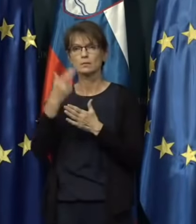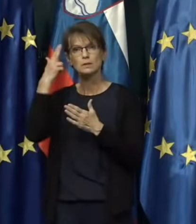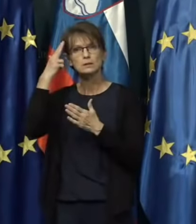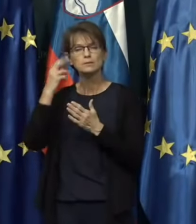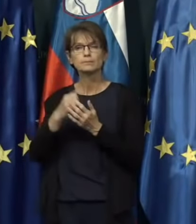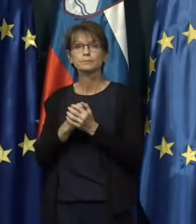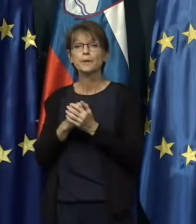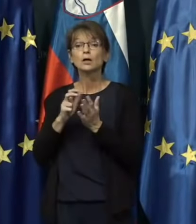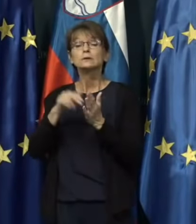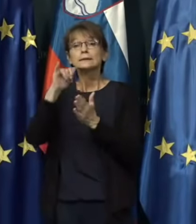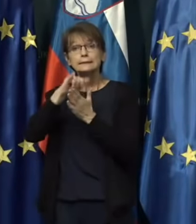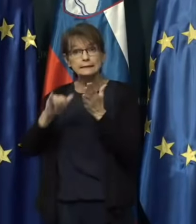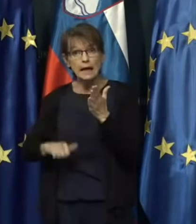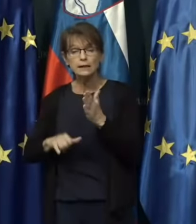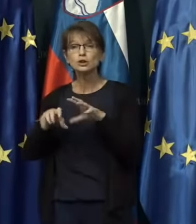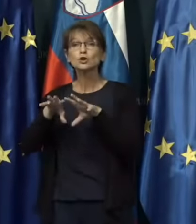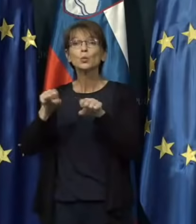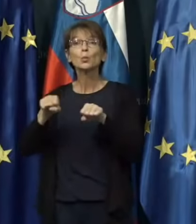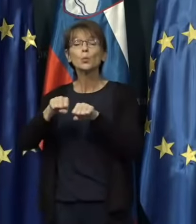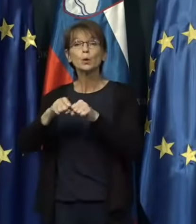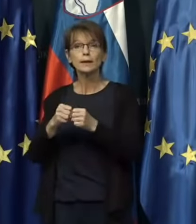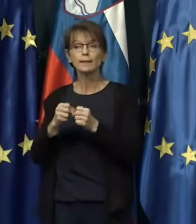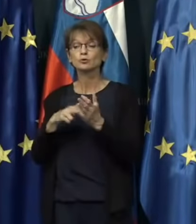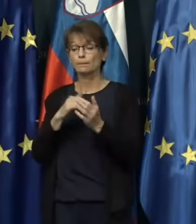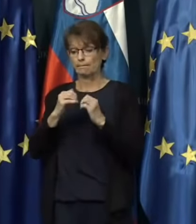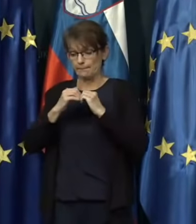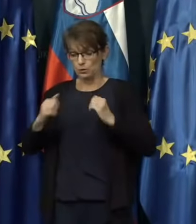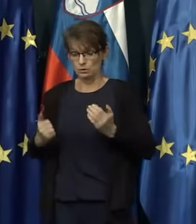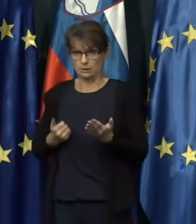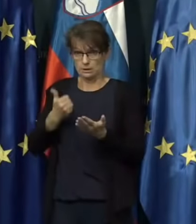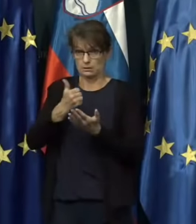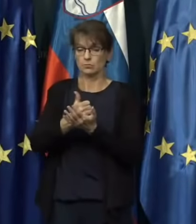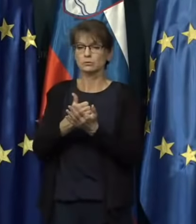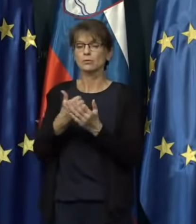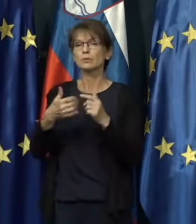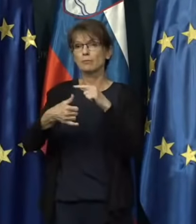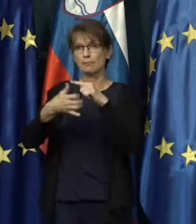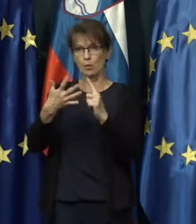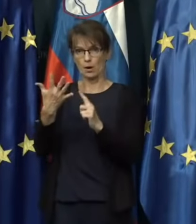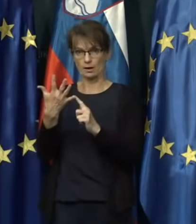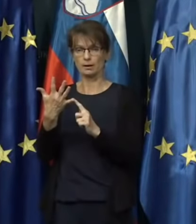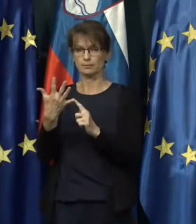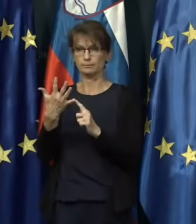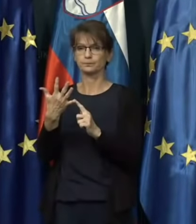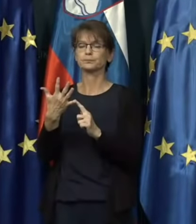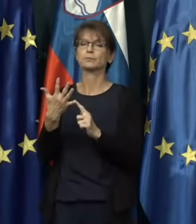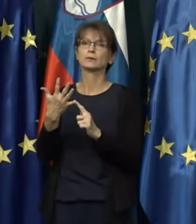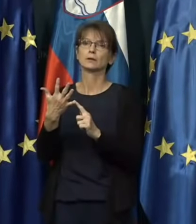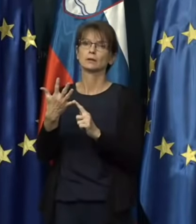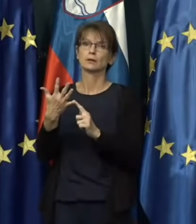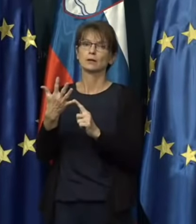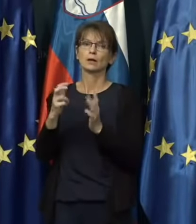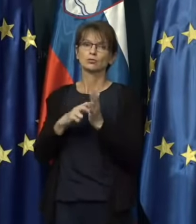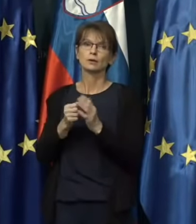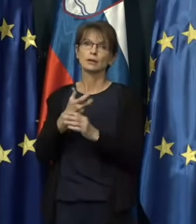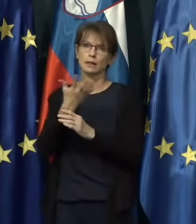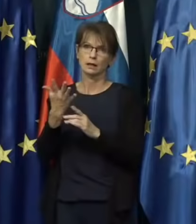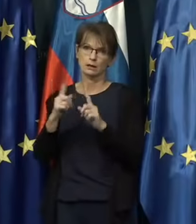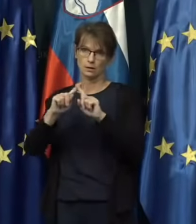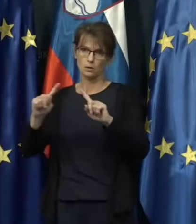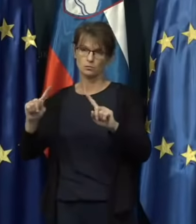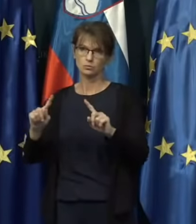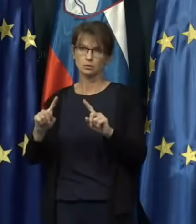ukrep, ki ga posebej izpostavim, poleg teh petih, ki sem jih tu predstavil, je seveda še nekaj drugih